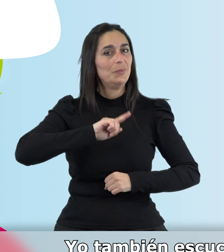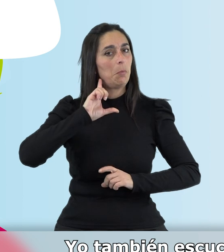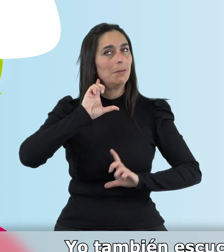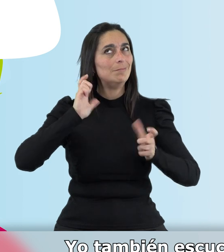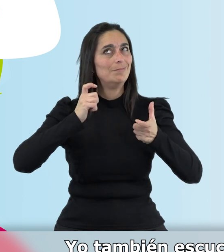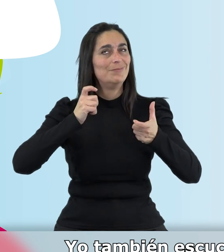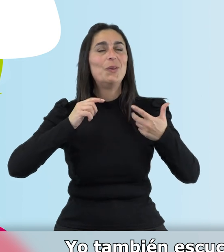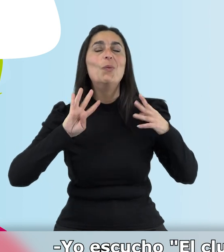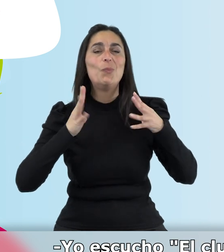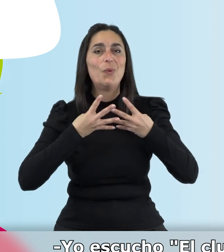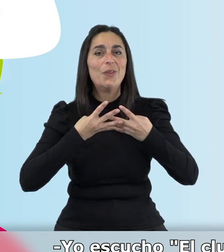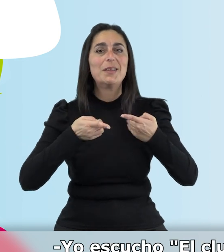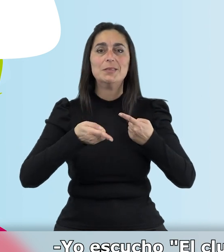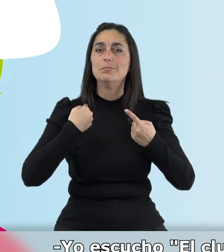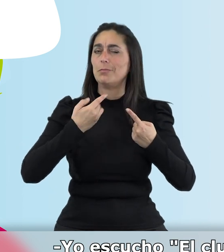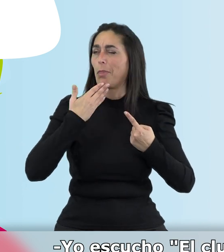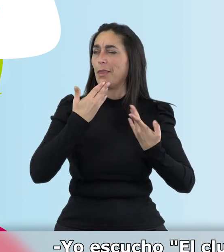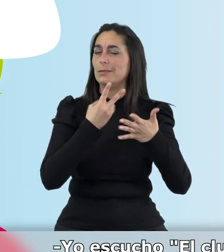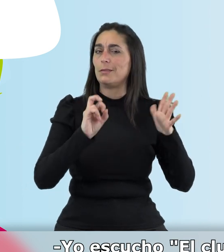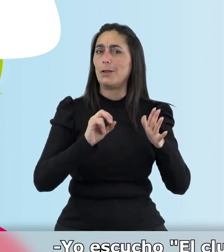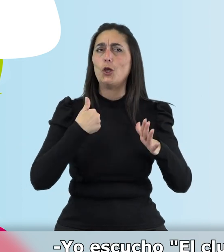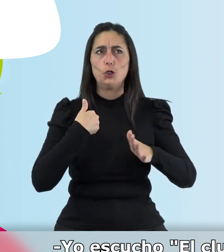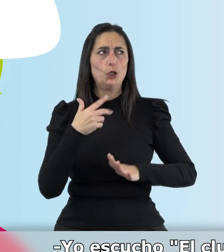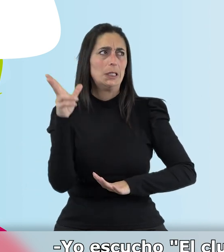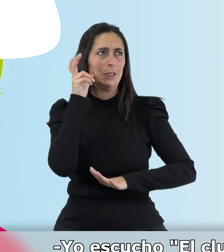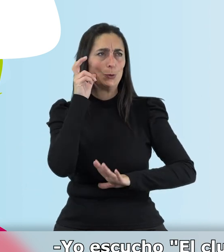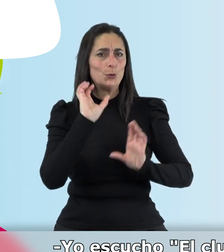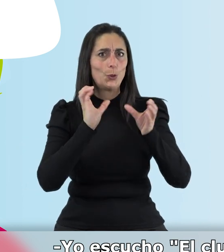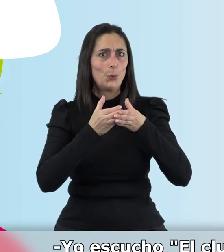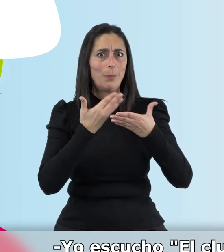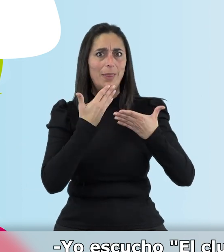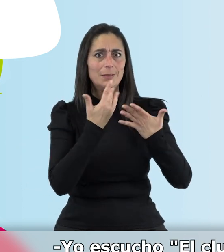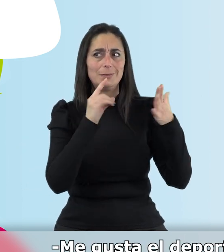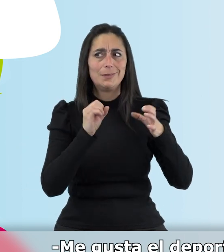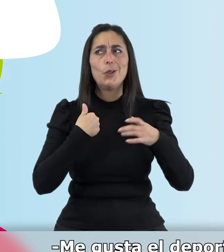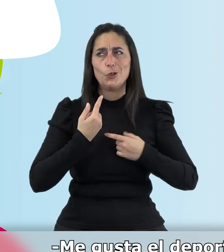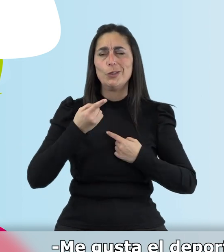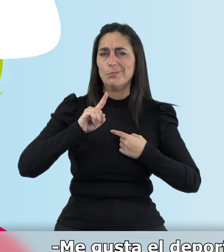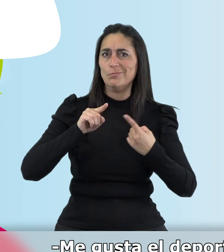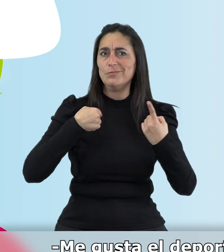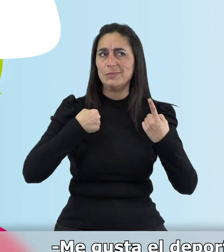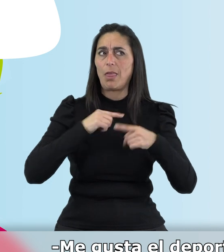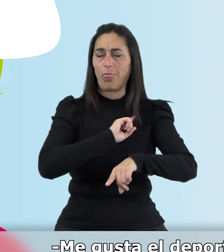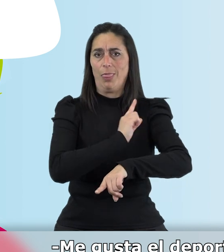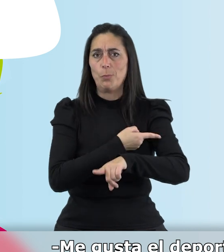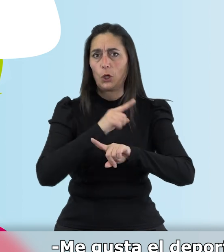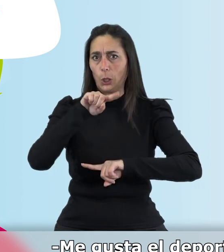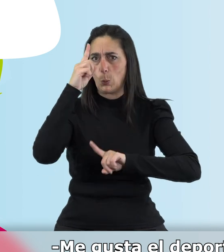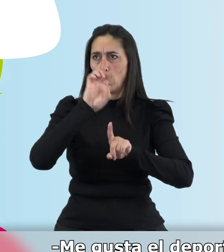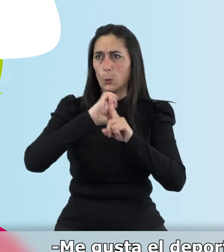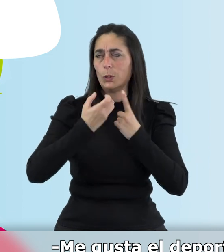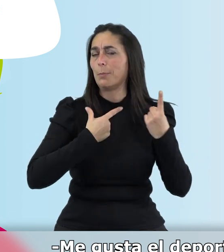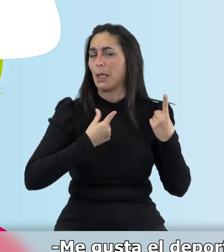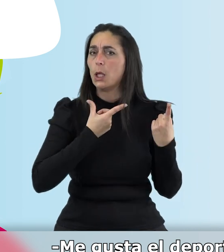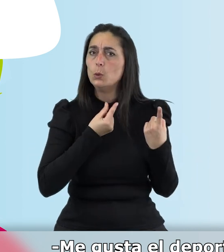escucho podcast. Tengo 70 años. Yo escucho el Club de los 60. Yo escucho el Club de los 60. Me gusta el deporte, la cultura.